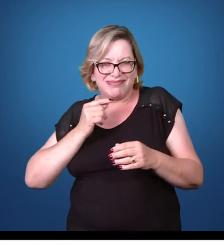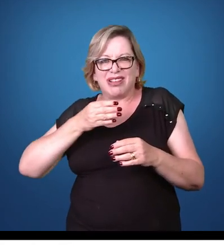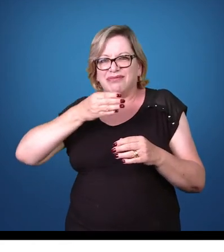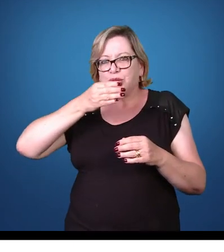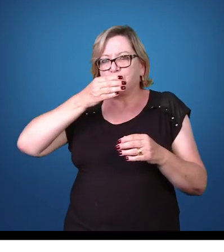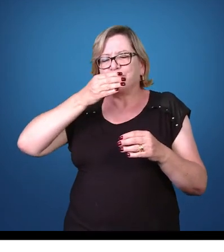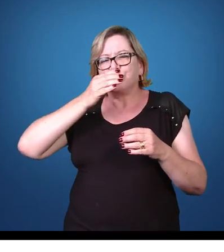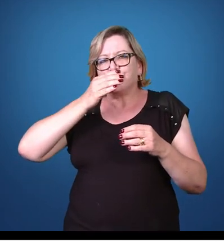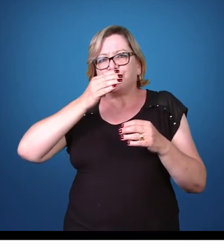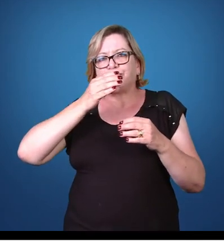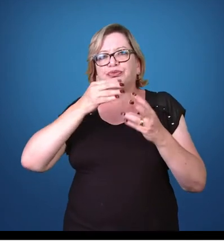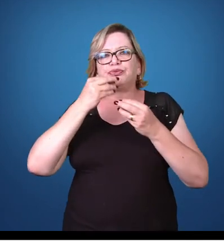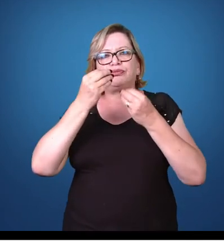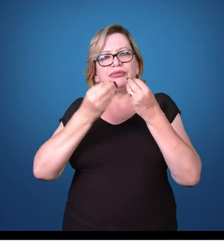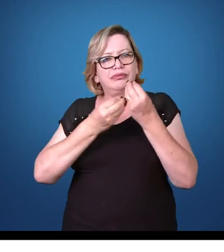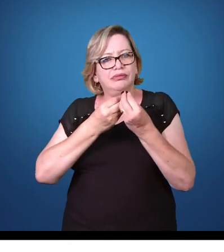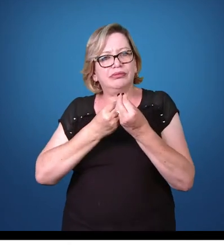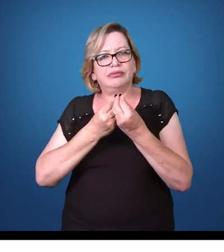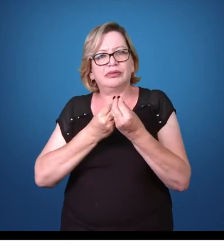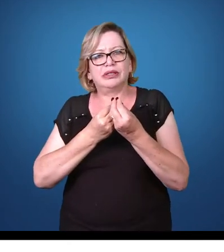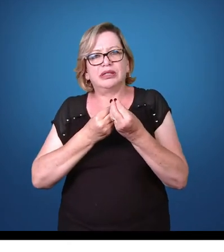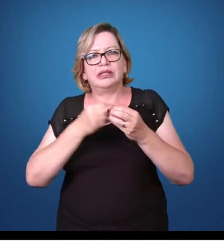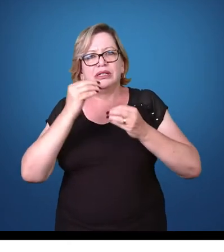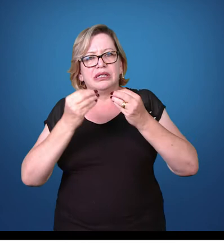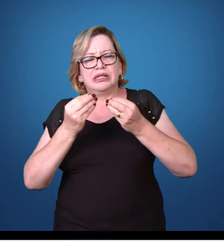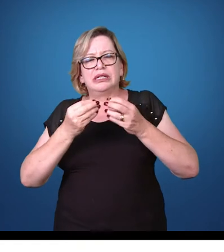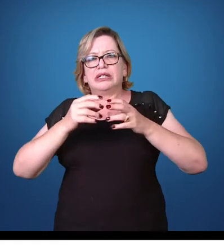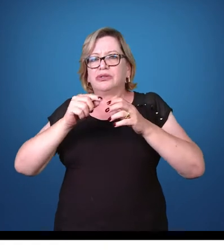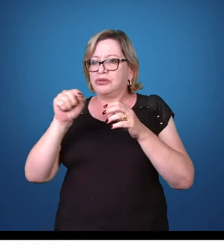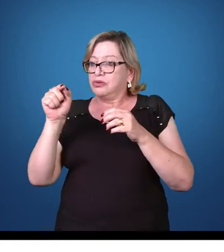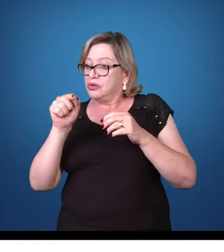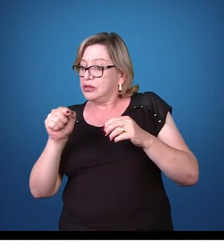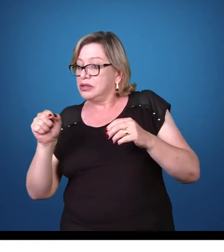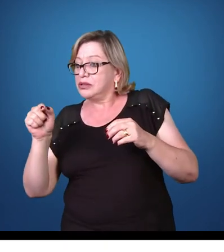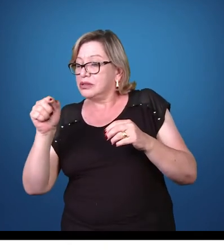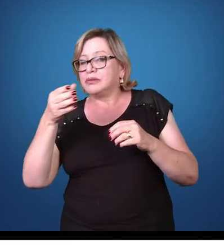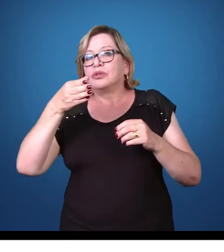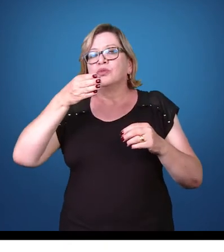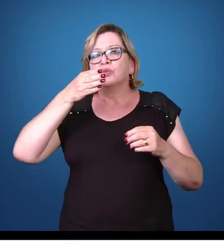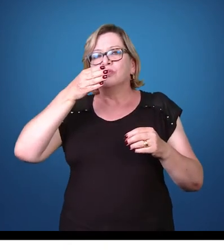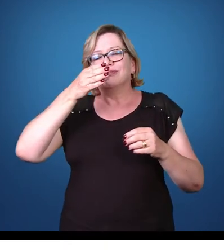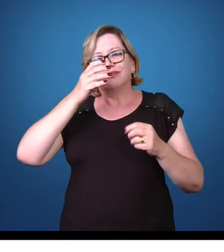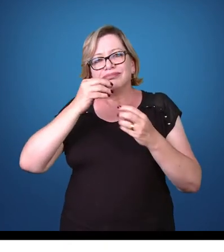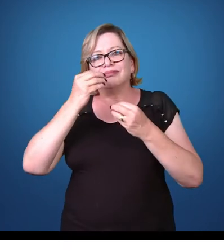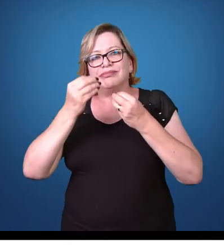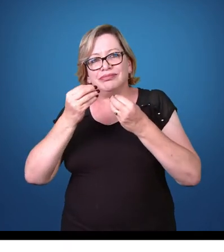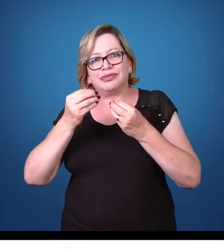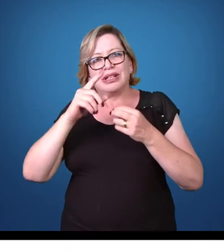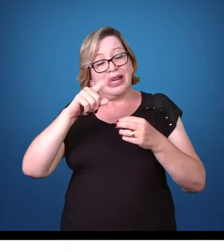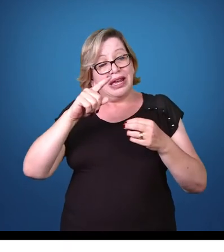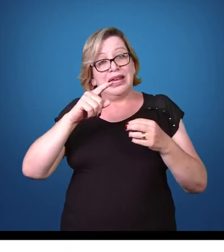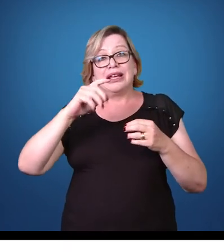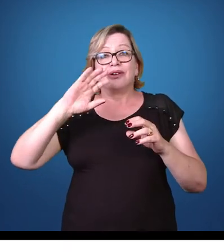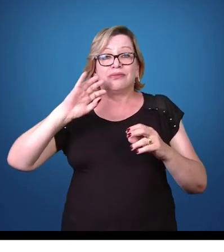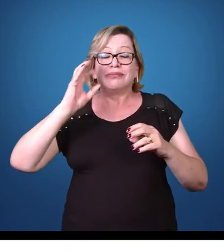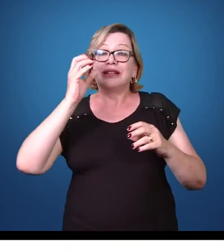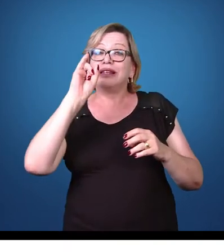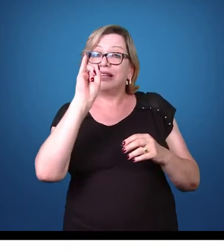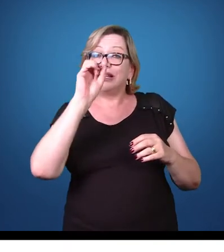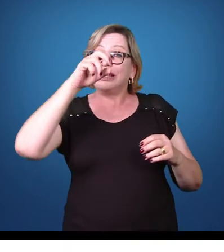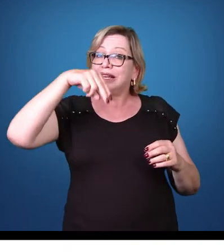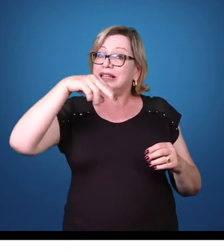com cistos maduros de giardia-lâmbia, que é a forma infectiva. Então, o cisto é a forma infectiva.